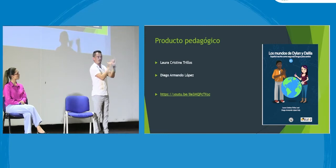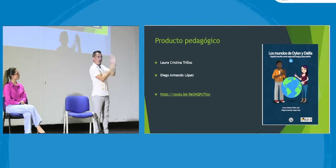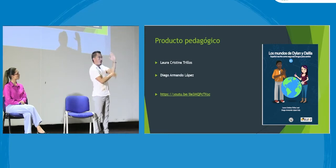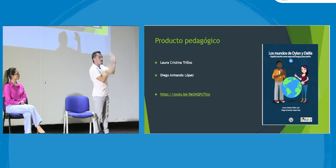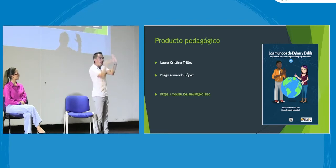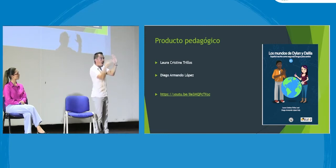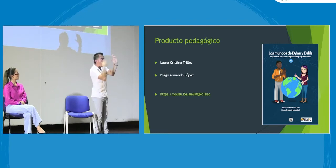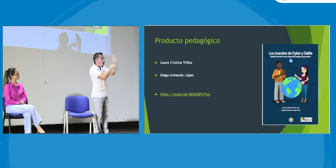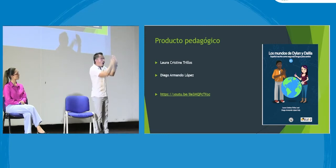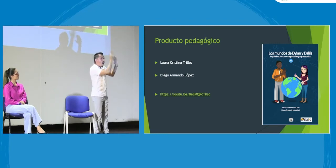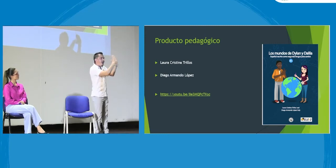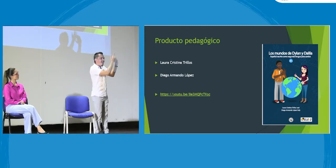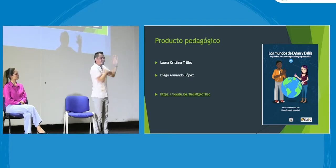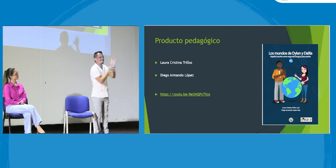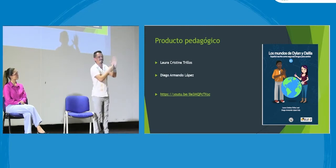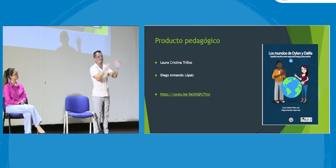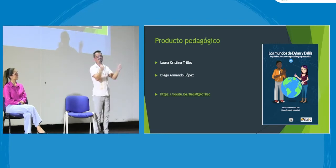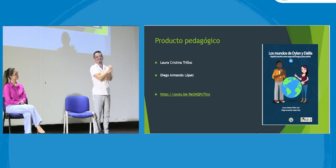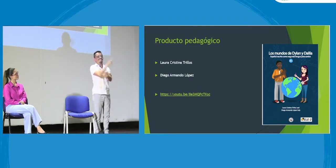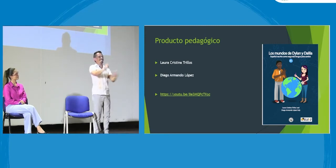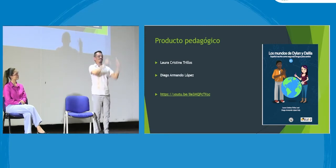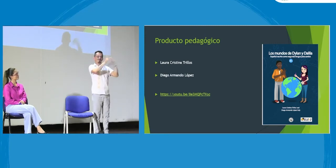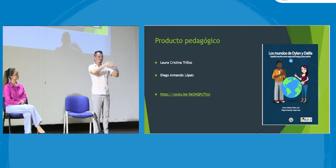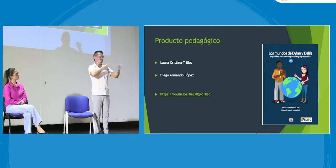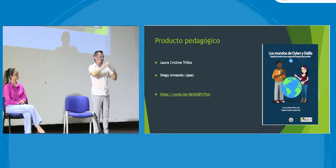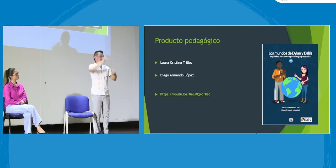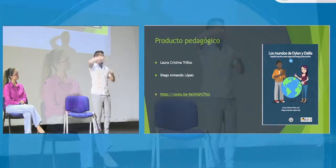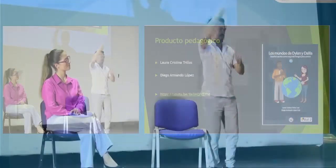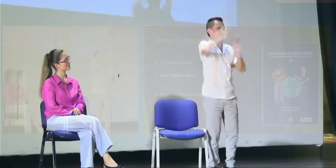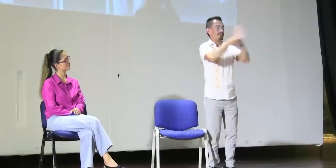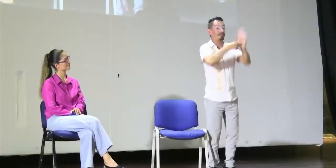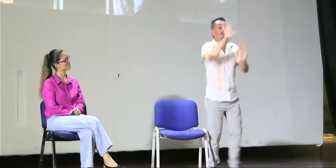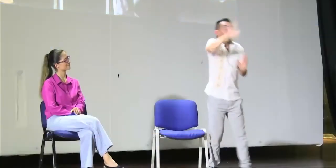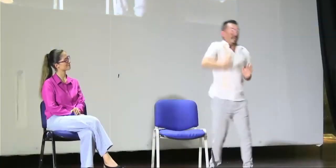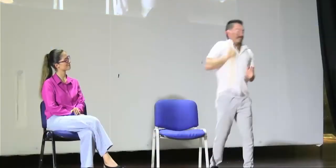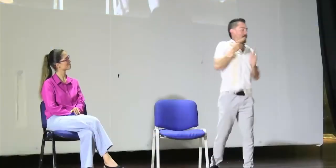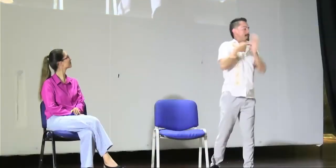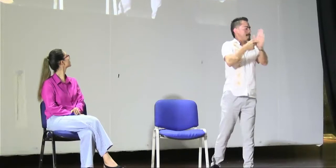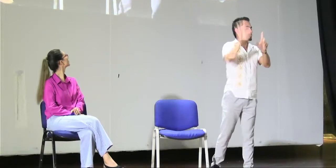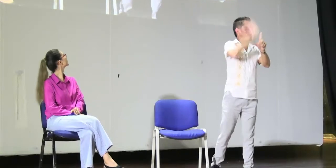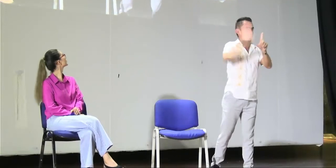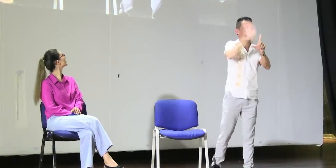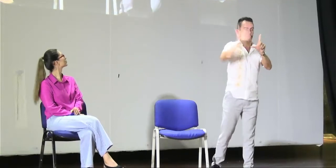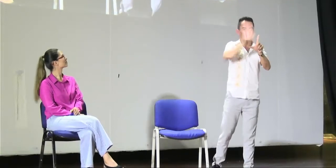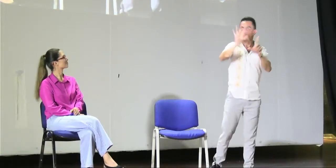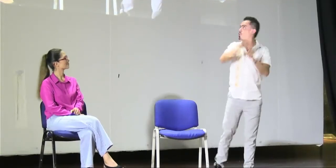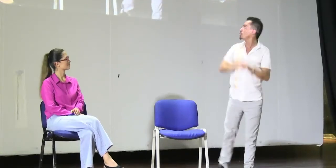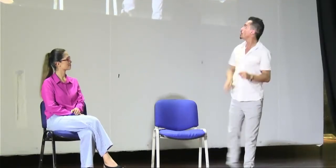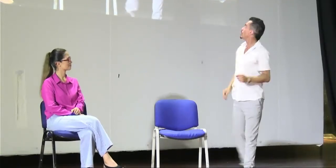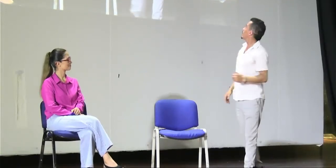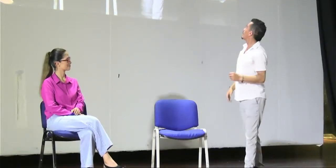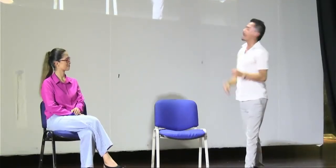Es que quisiera mostrarles un poco una parte del libro, ¿sí? Ojalá quería aclaración de un intérprete, quería traerles el libro, pero